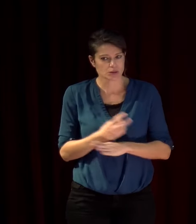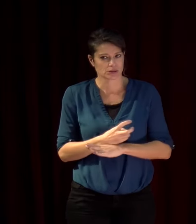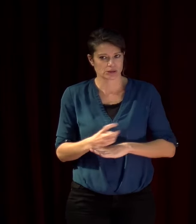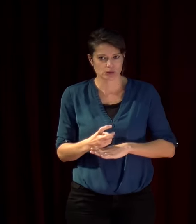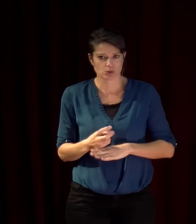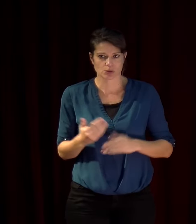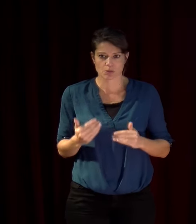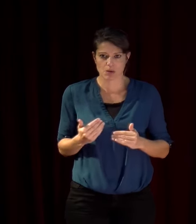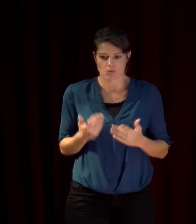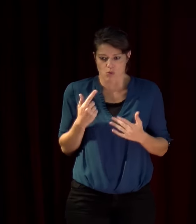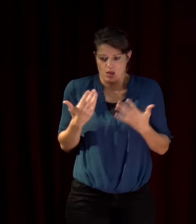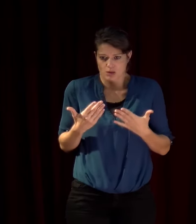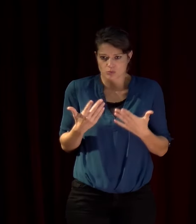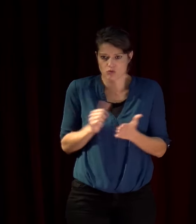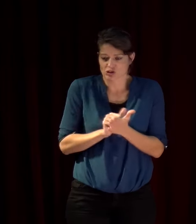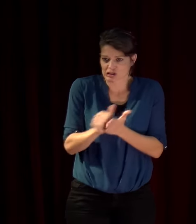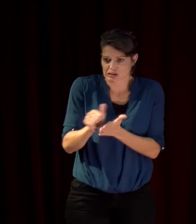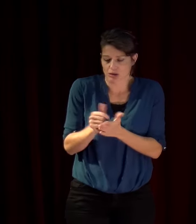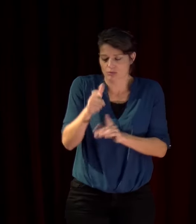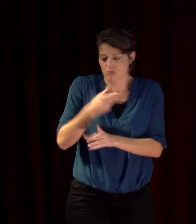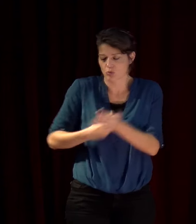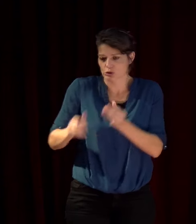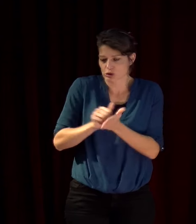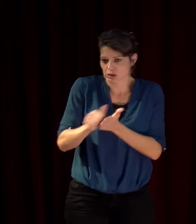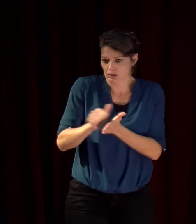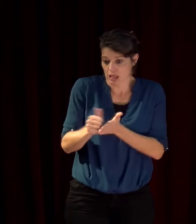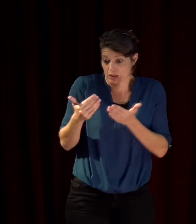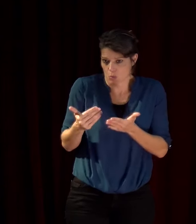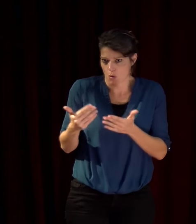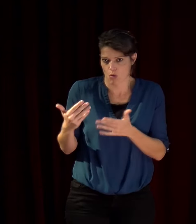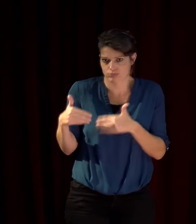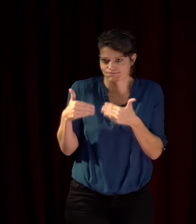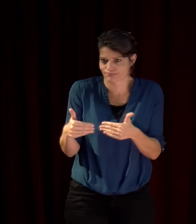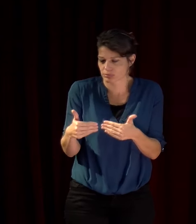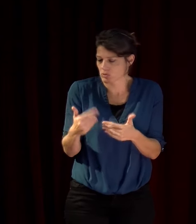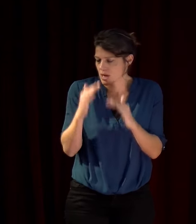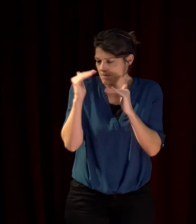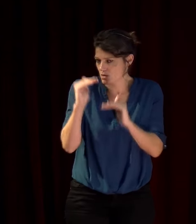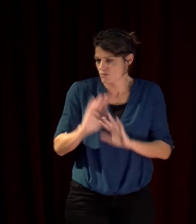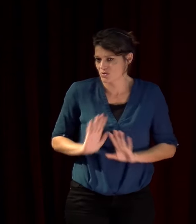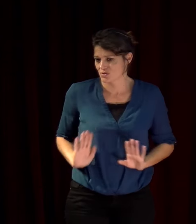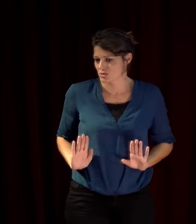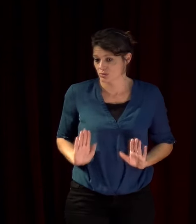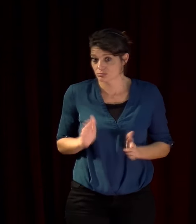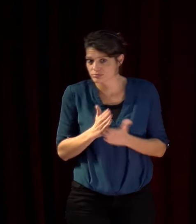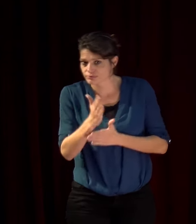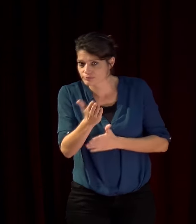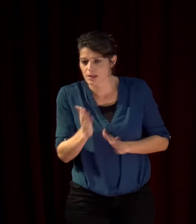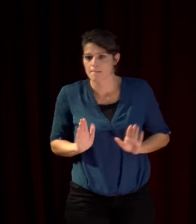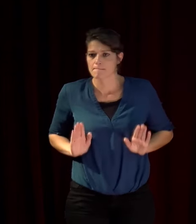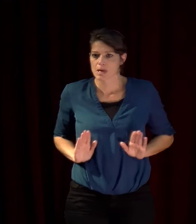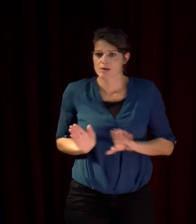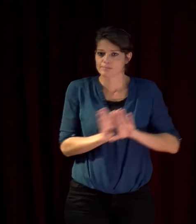un génocide actuellement qui est en train d'avoir lieu mais la confiance elle est dans